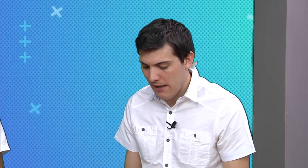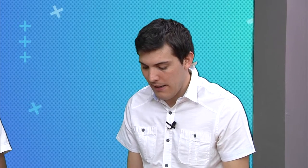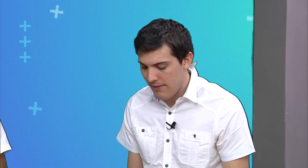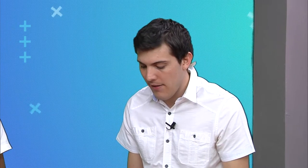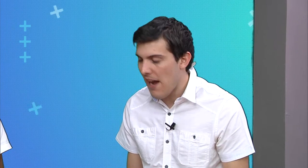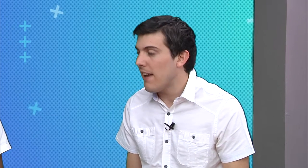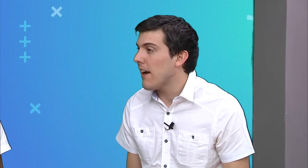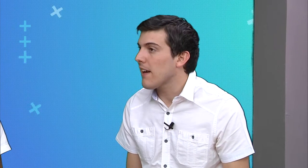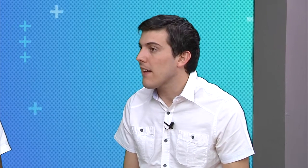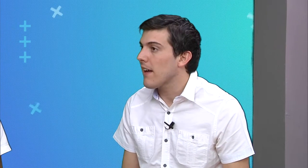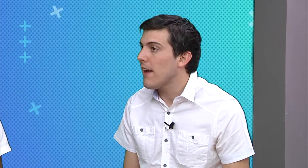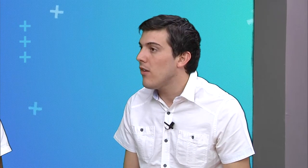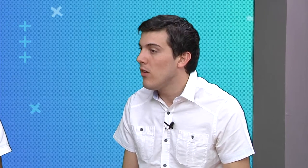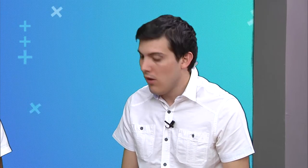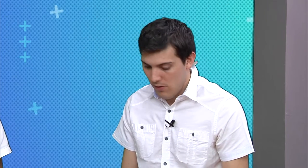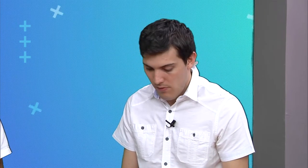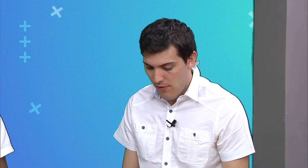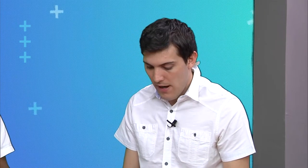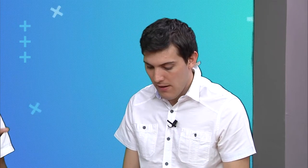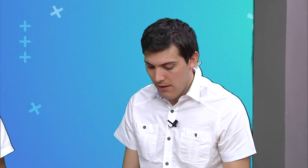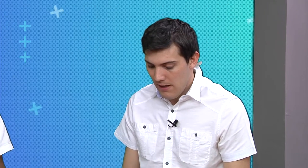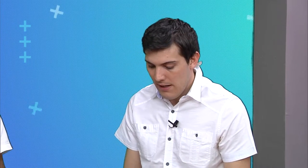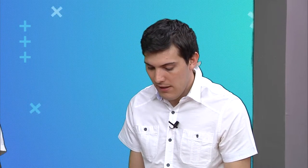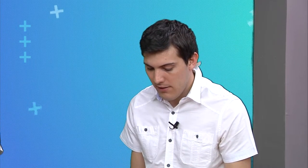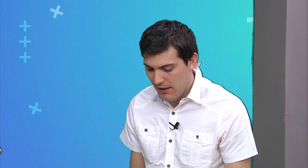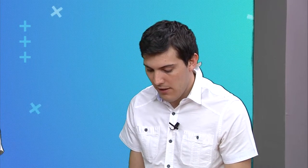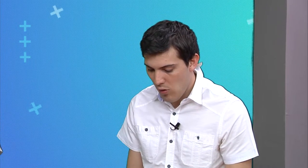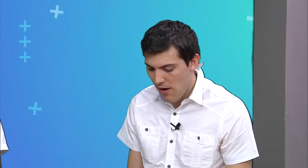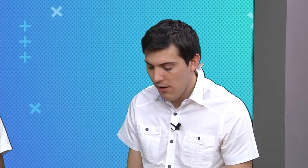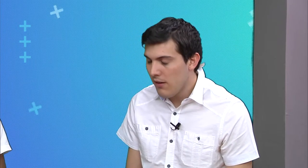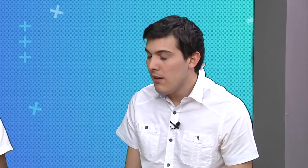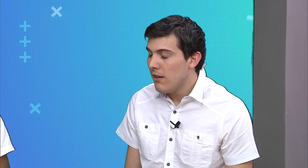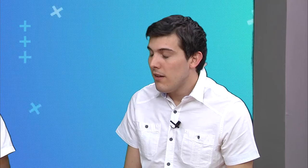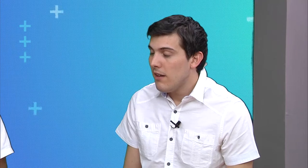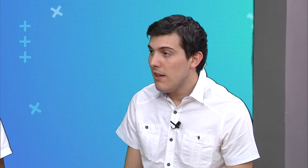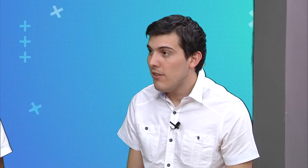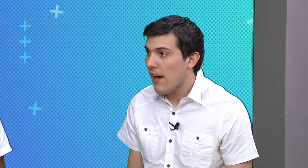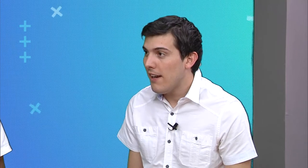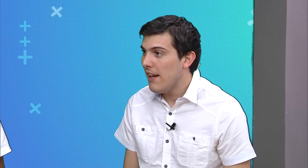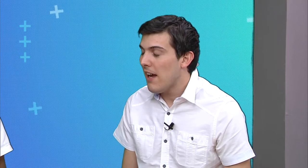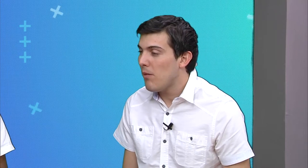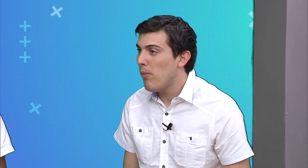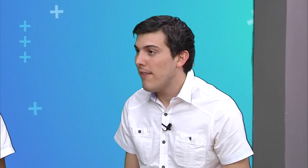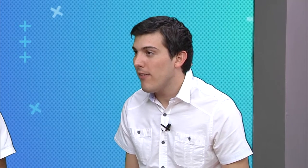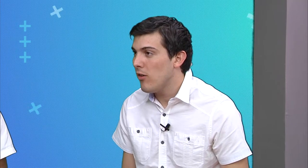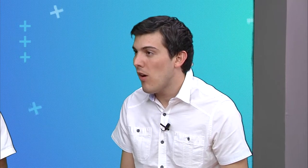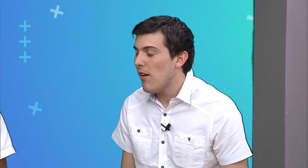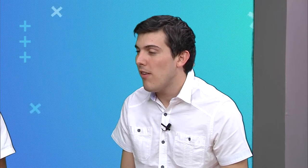cristiana que nos